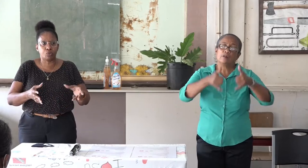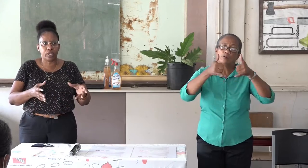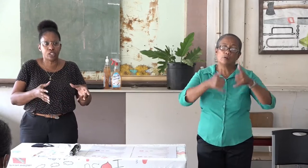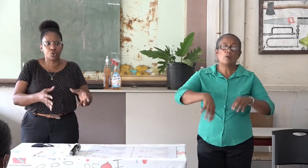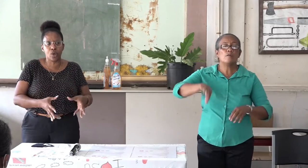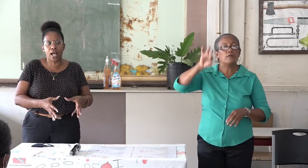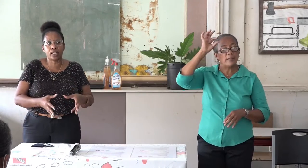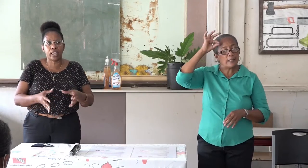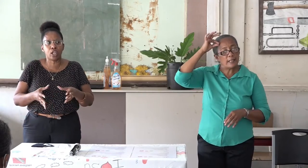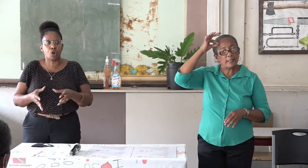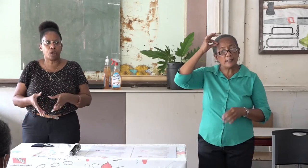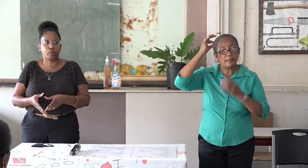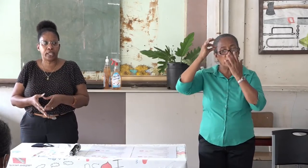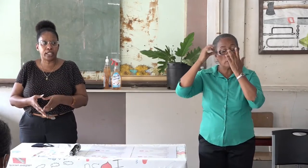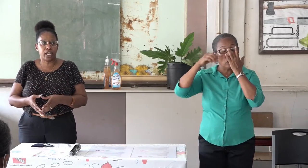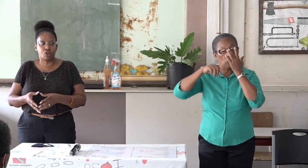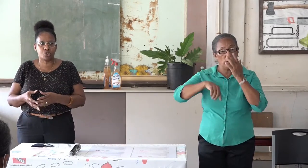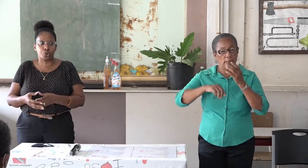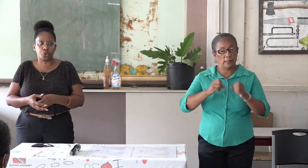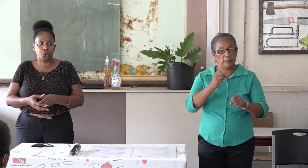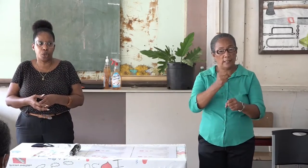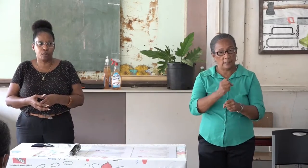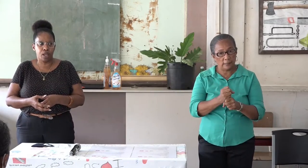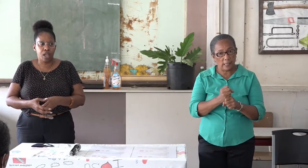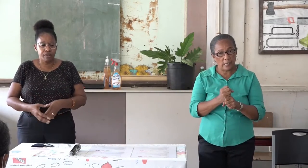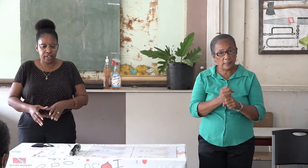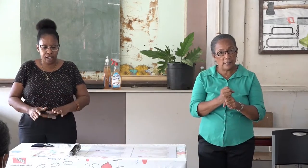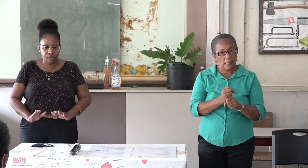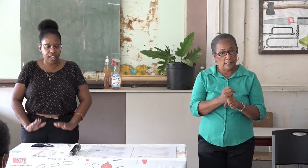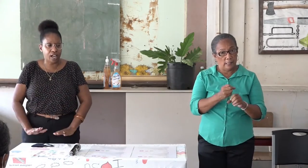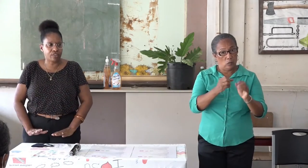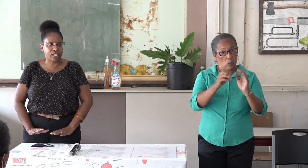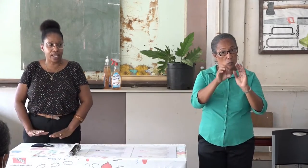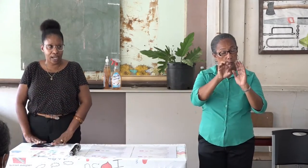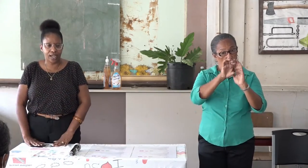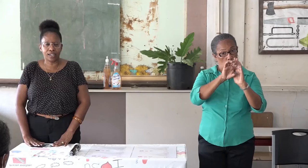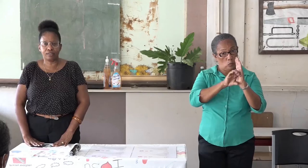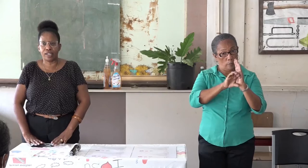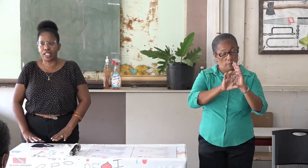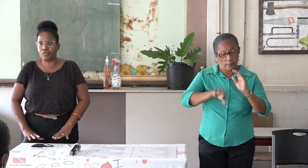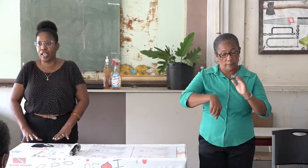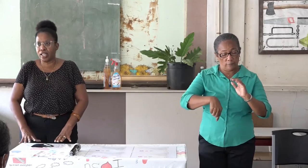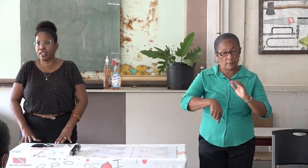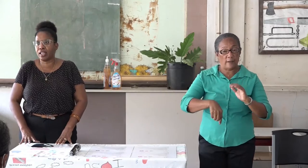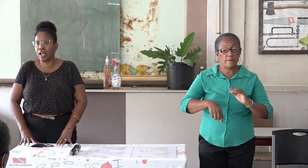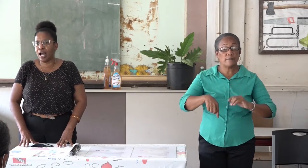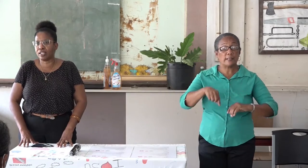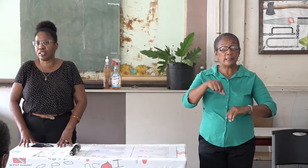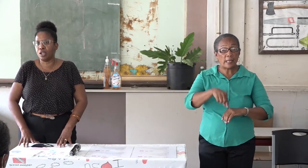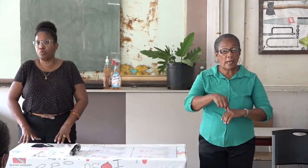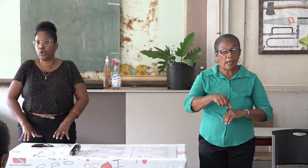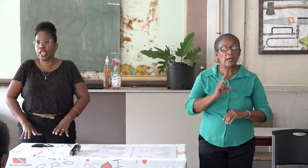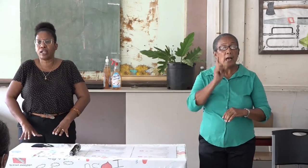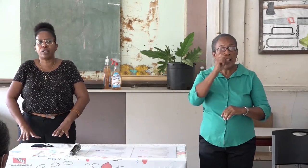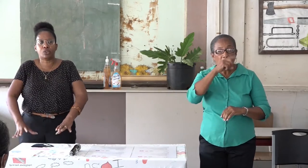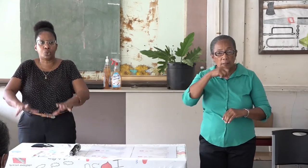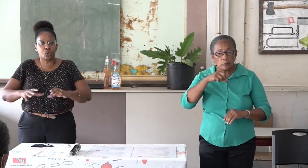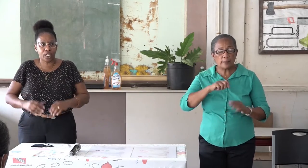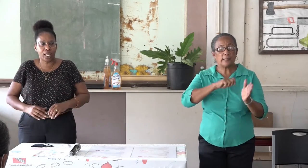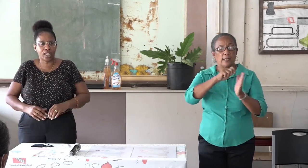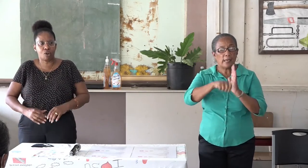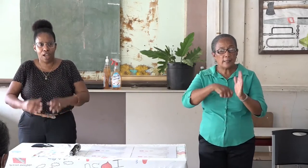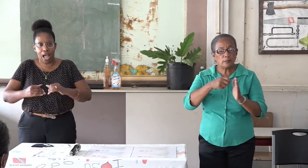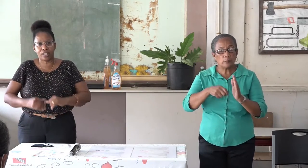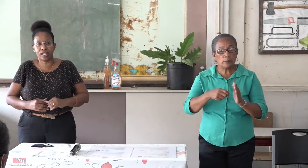leren. Het is nu al geïncorporeerd in ons curriculum. Vanaf na vandaag, wanneer wij dit als project